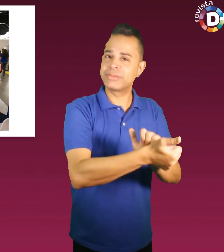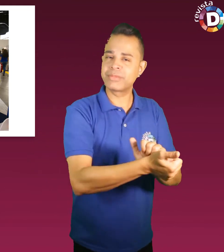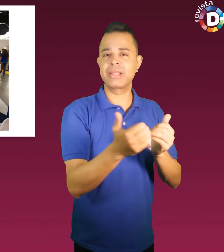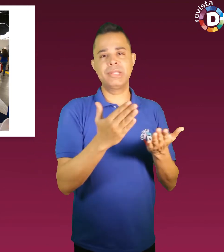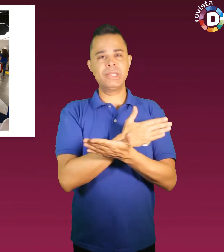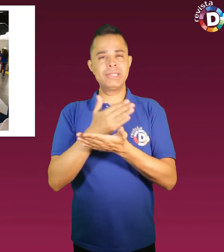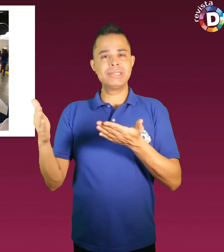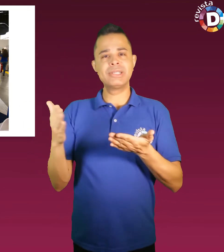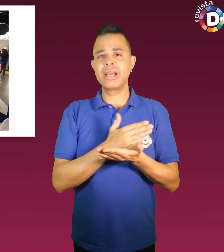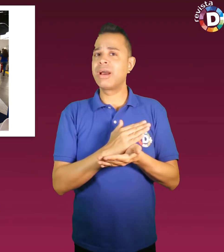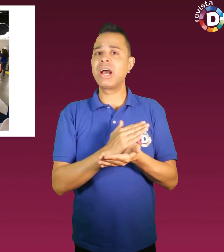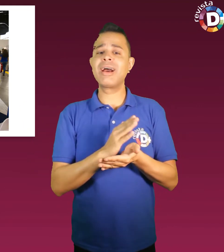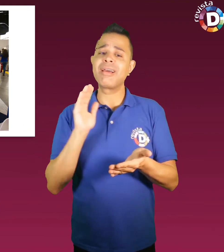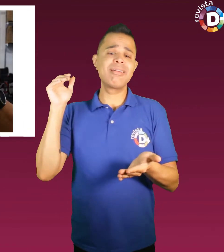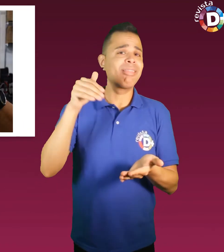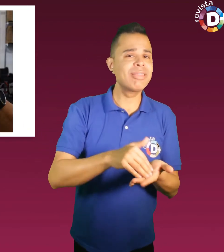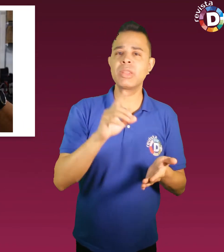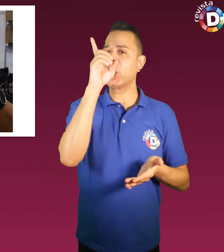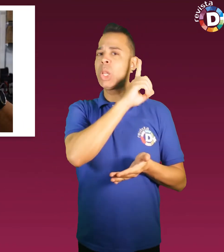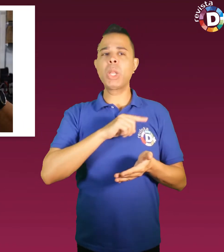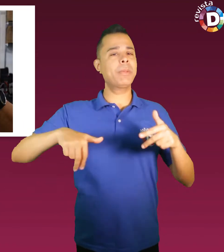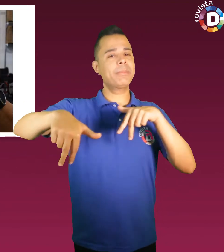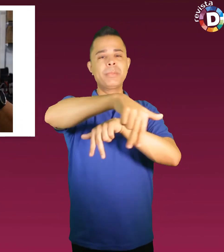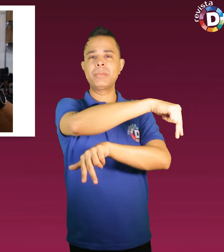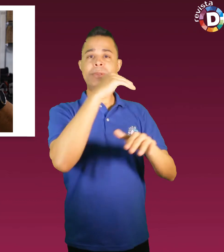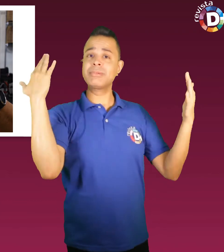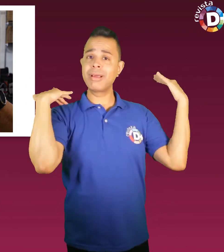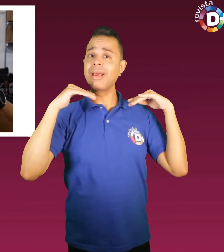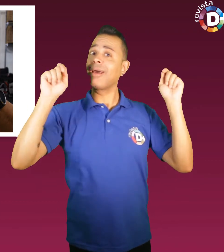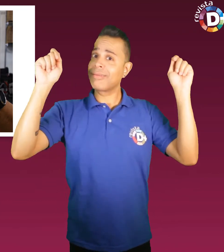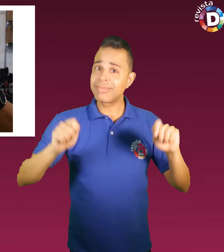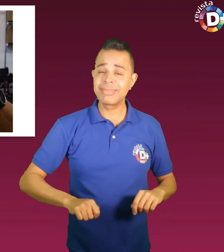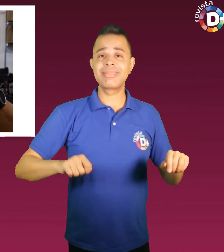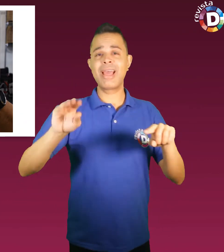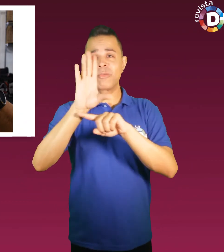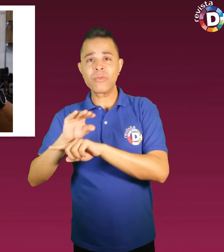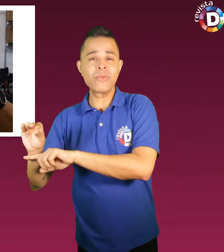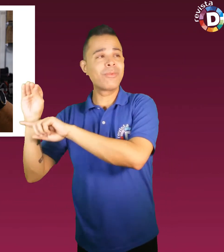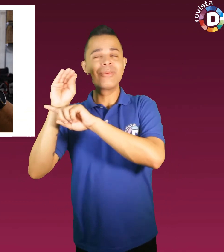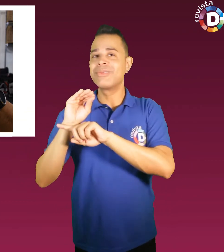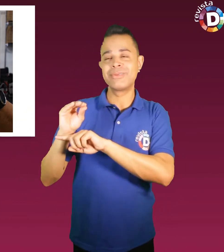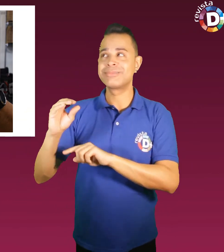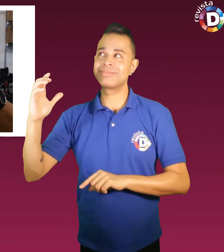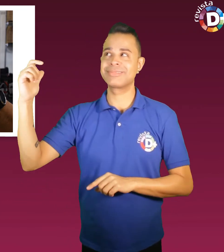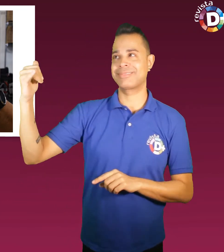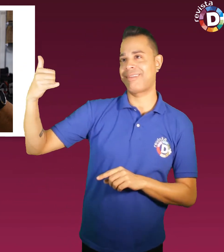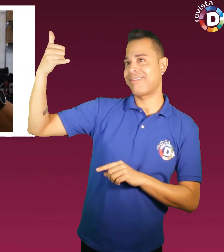Alguns deles ficarão por aqui até o último dia da feira. Dá tempo de tirar foto com os seus preferidos.